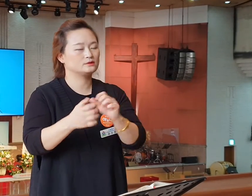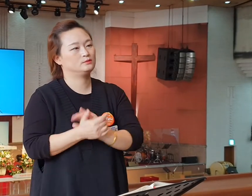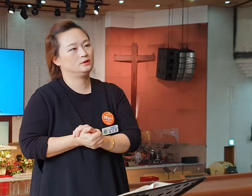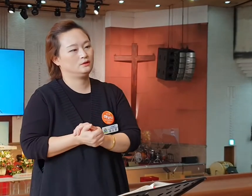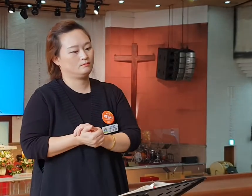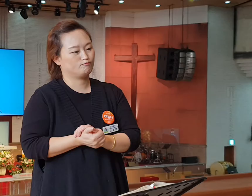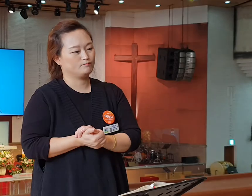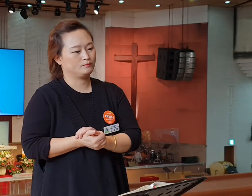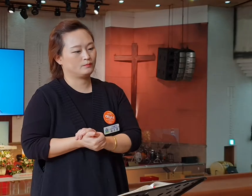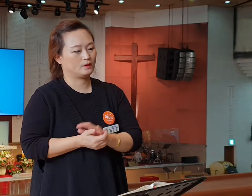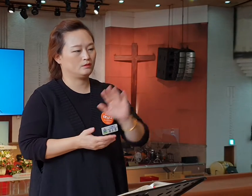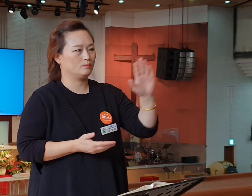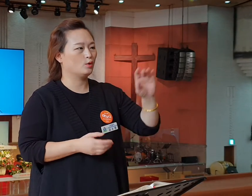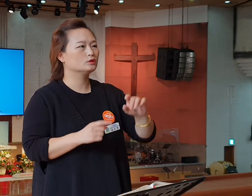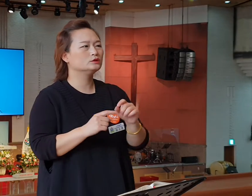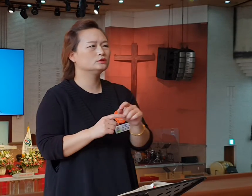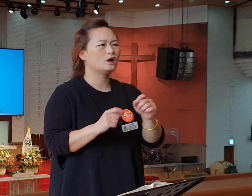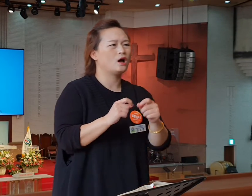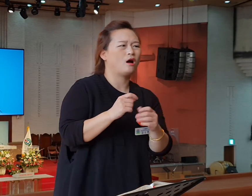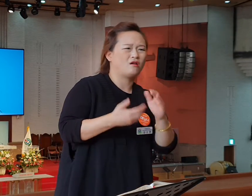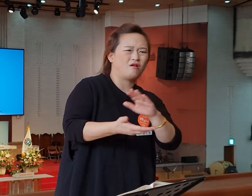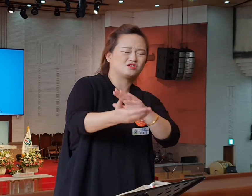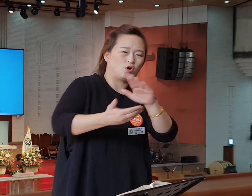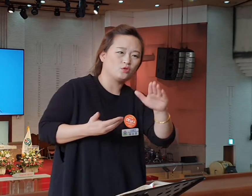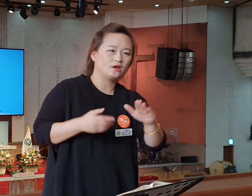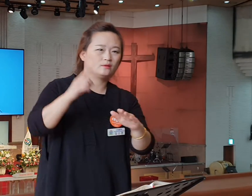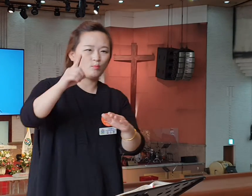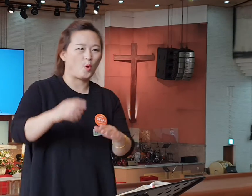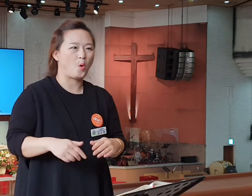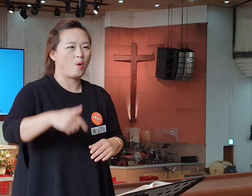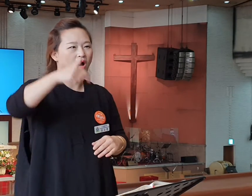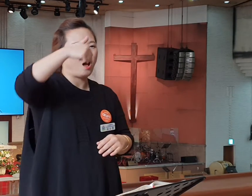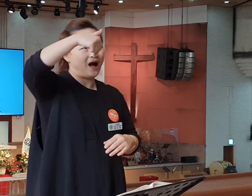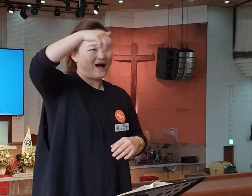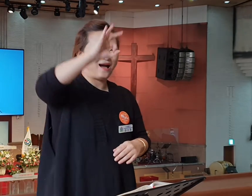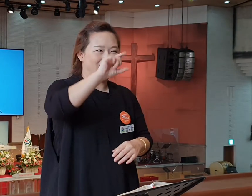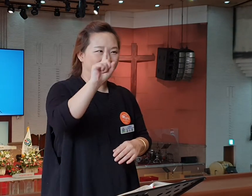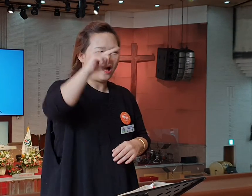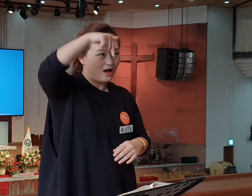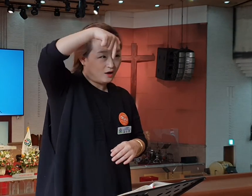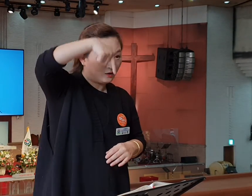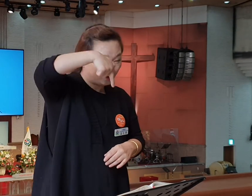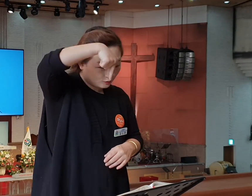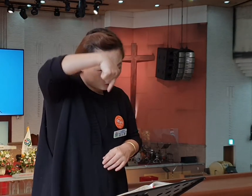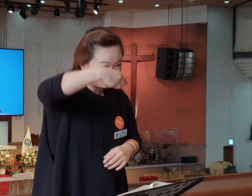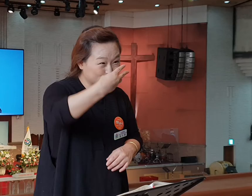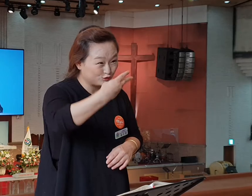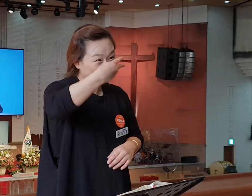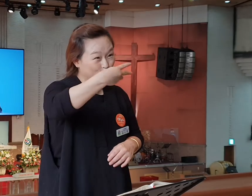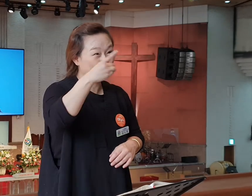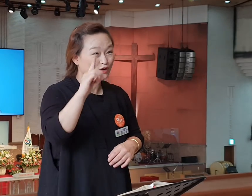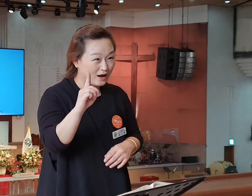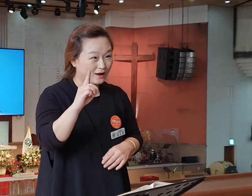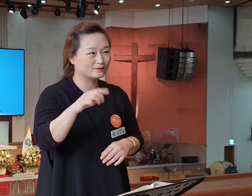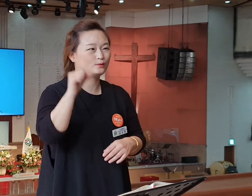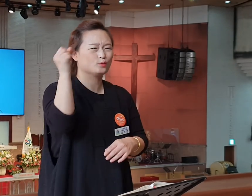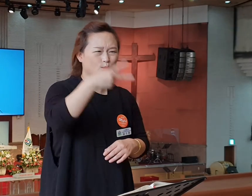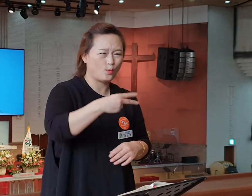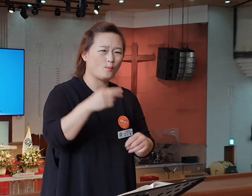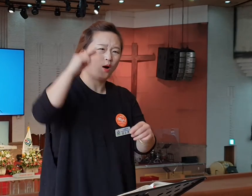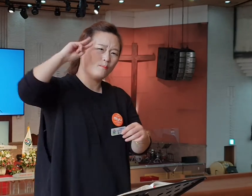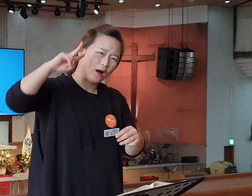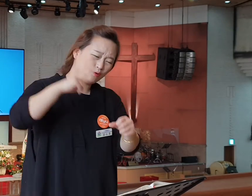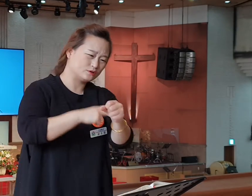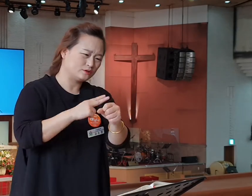브리스길라와 아빌, 아불라, 그리고 또 아볼로가 가르쳤던 교회예요. 그리고 바울이 눈물로 3년을 매일